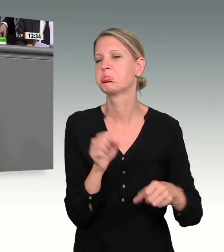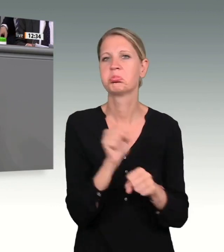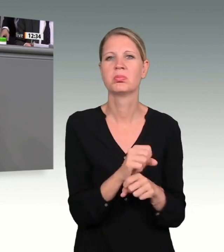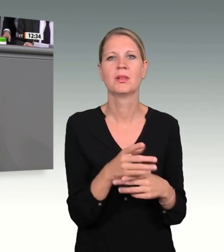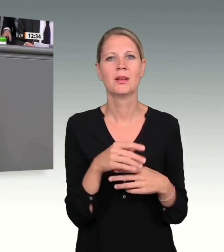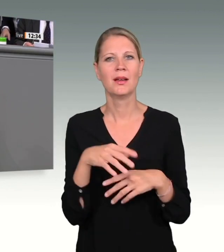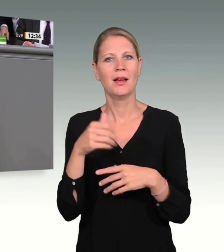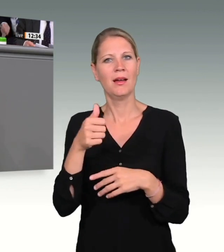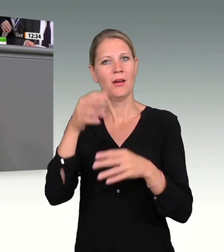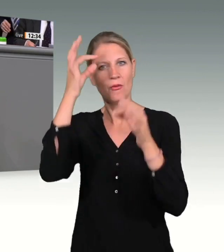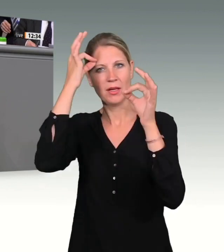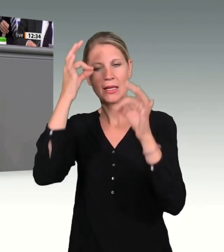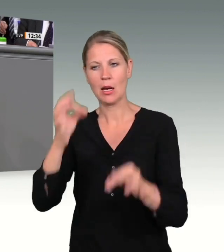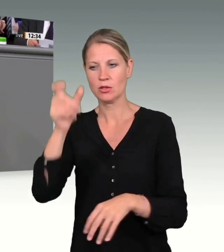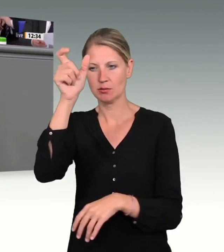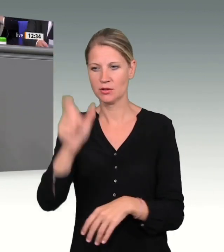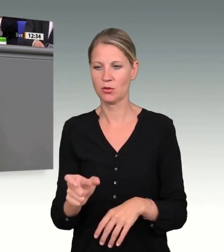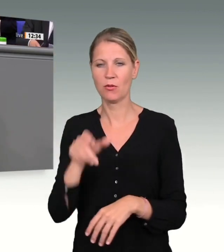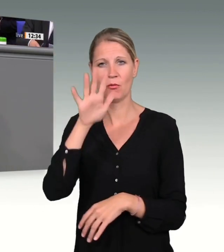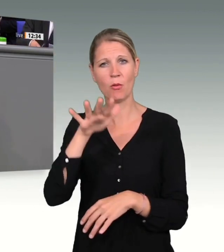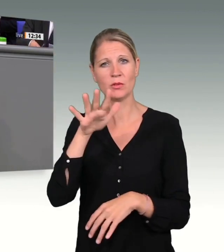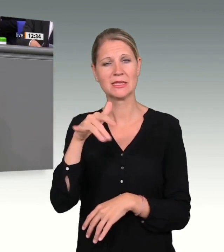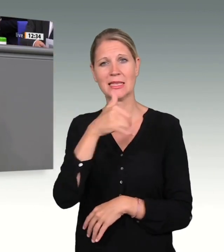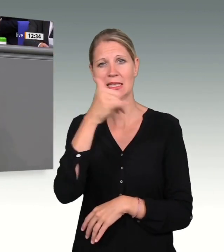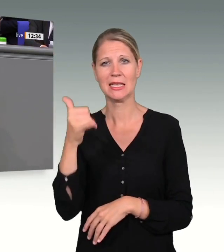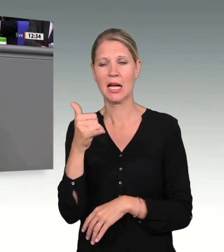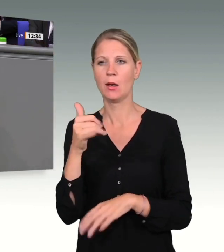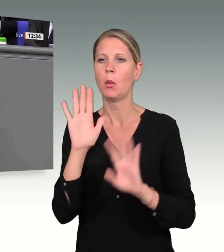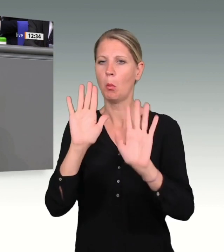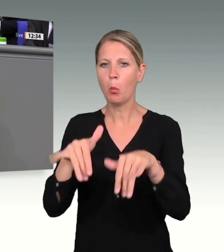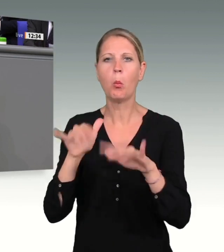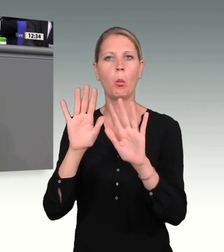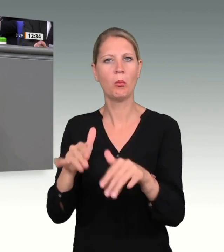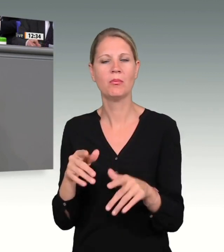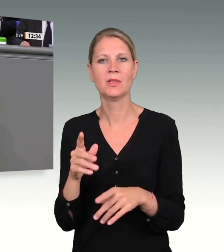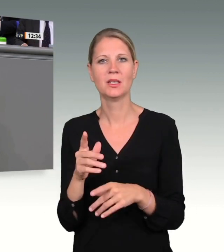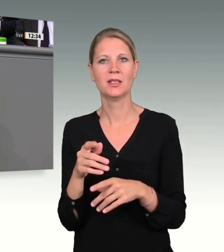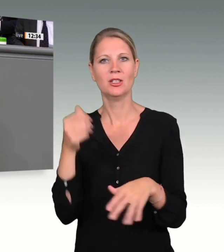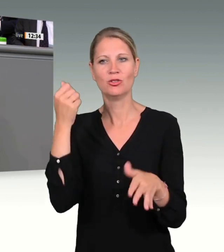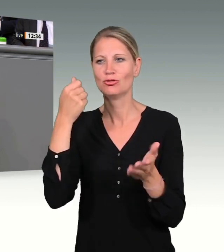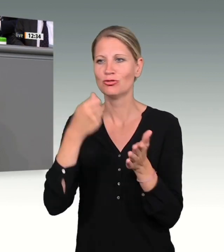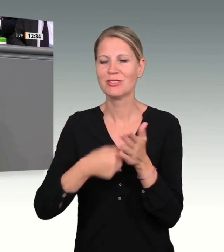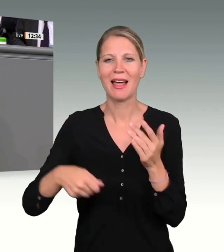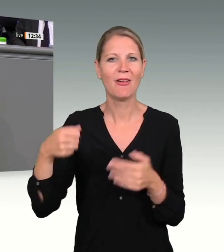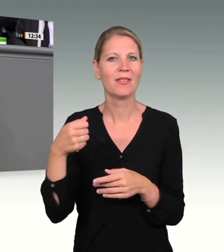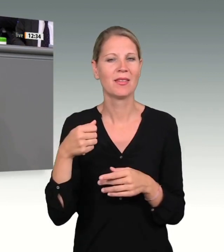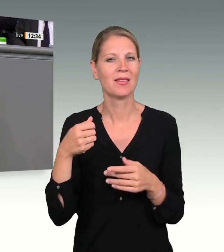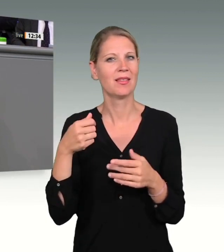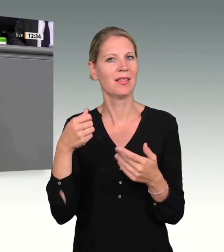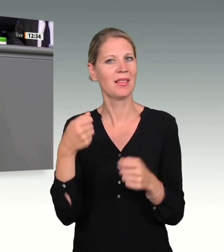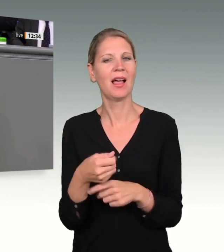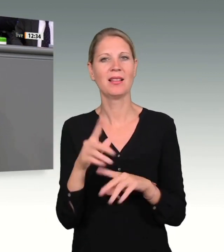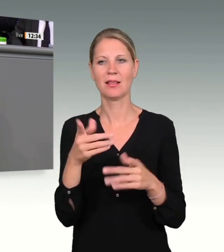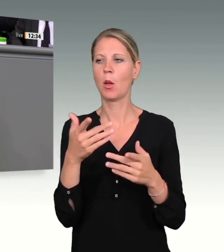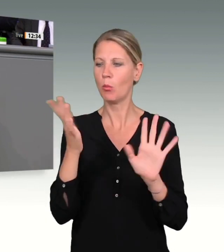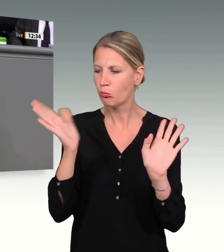man Straftaten geduldet hat, wer diese Vertrauenspersonen will und ich will sie, der muss doch jetzt